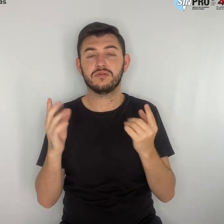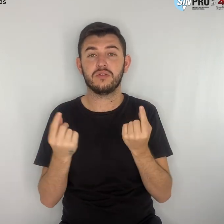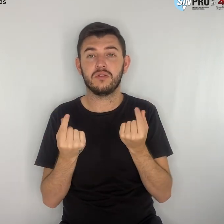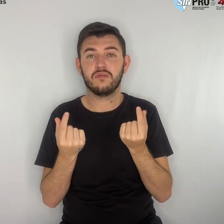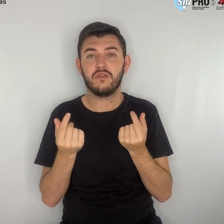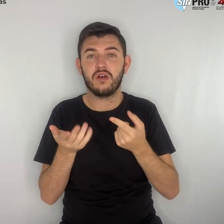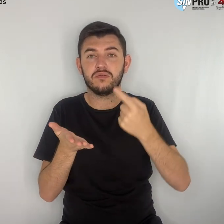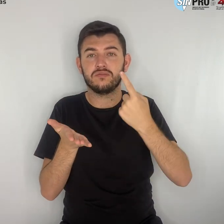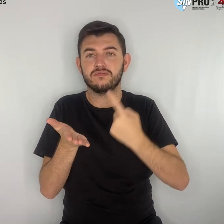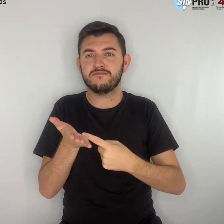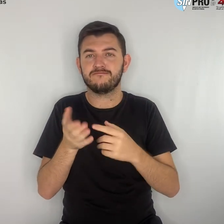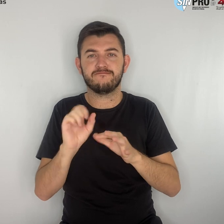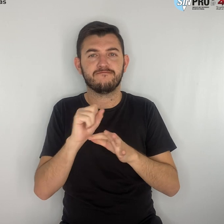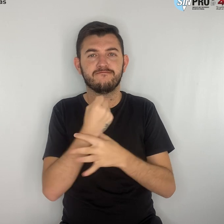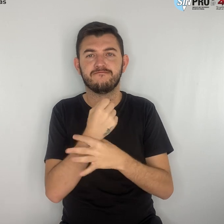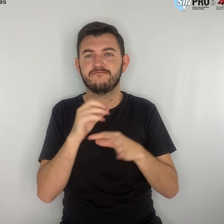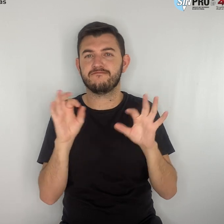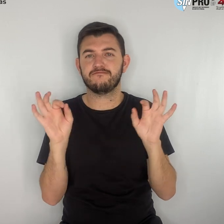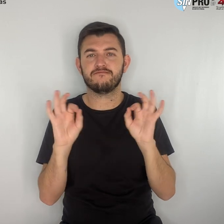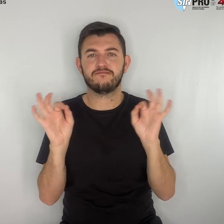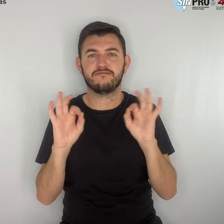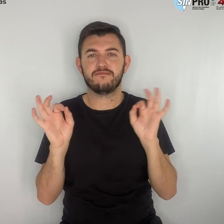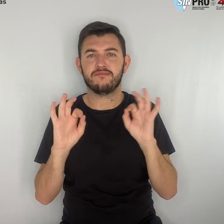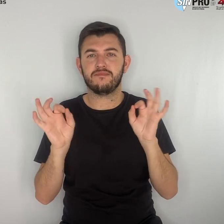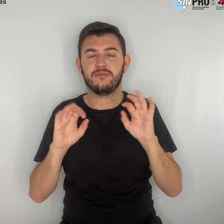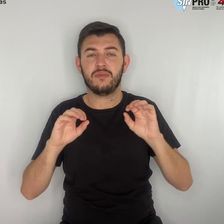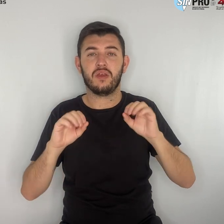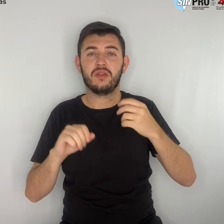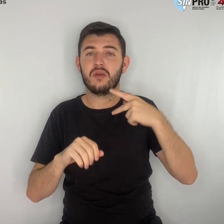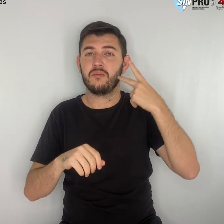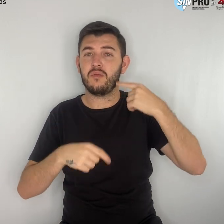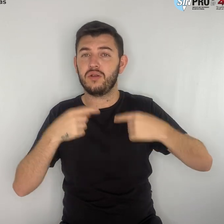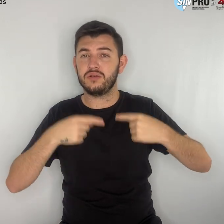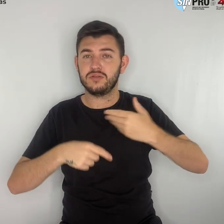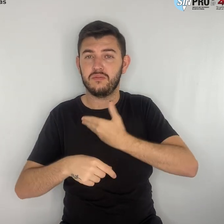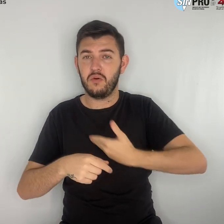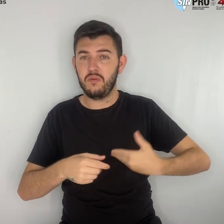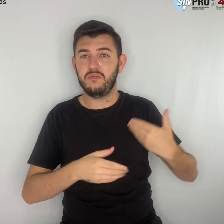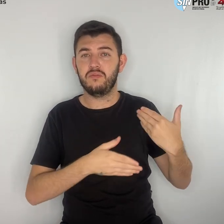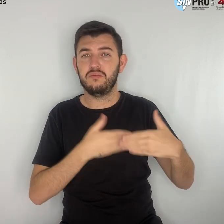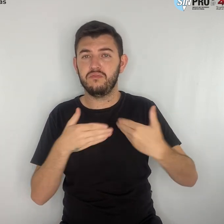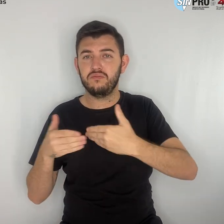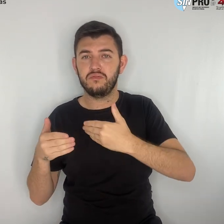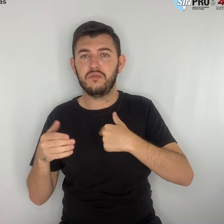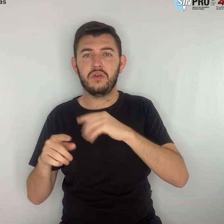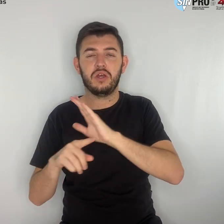a perenidade da política pública e não agregam os sistemas de ensino.